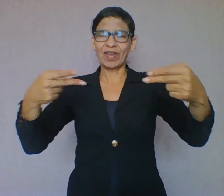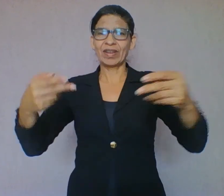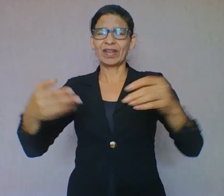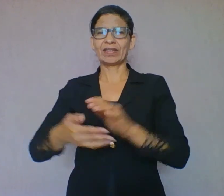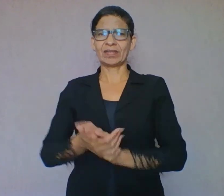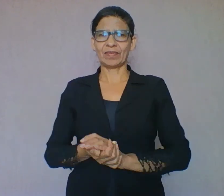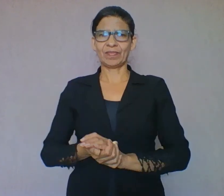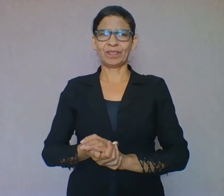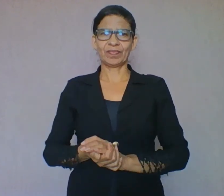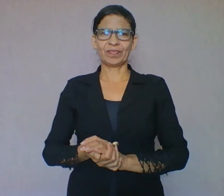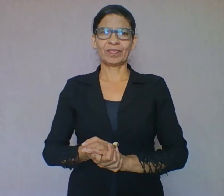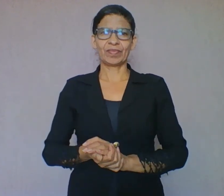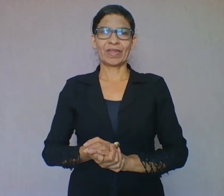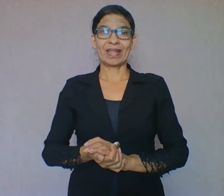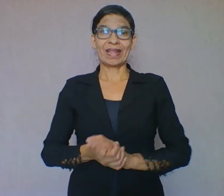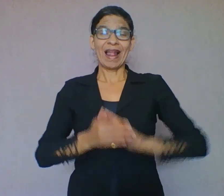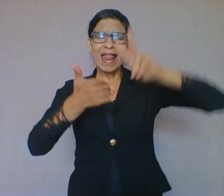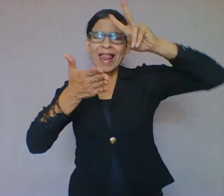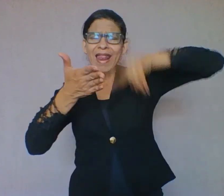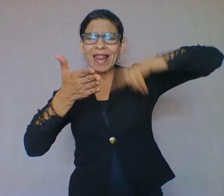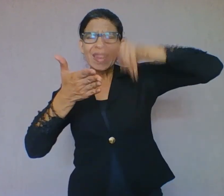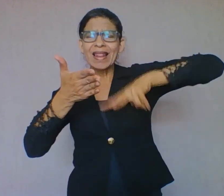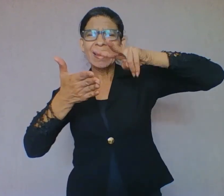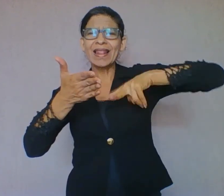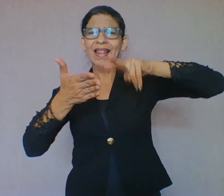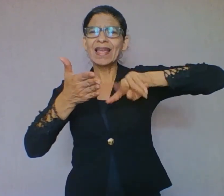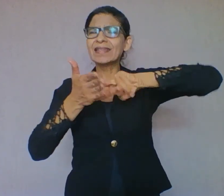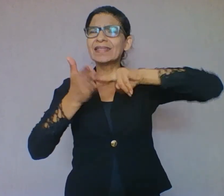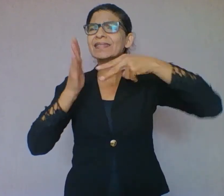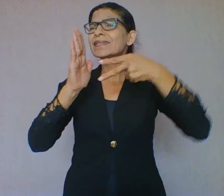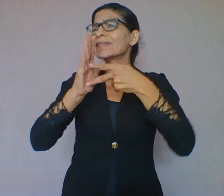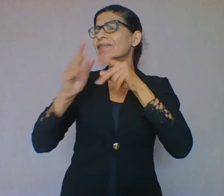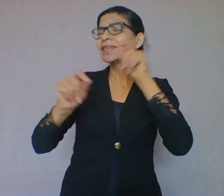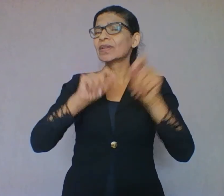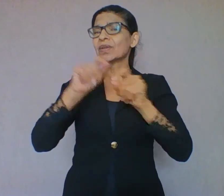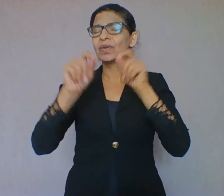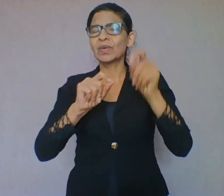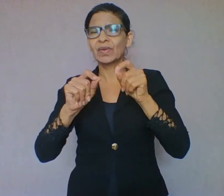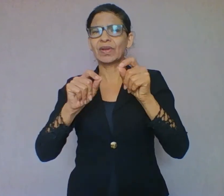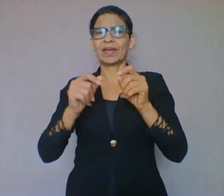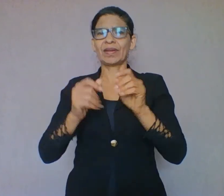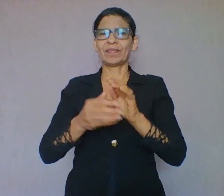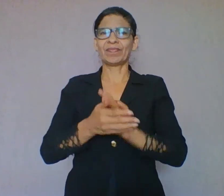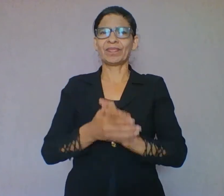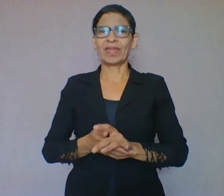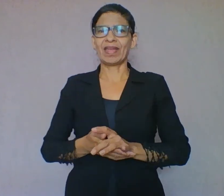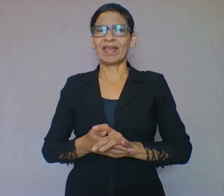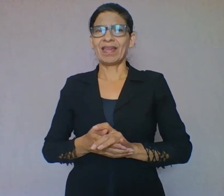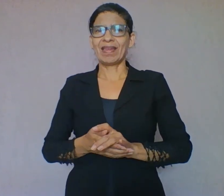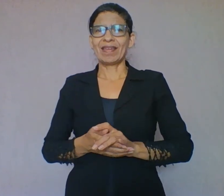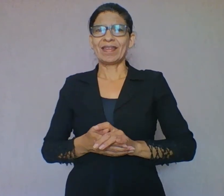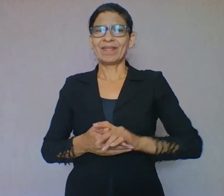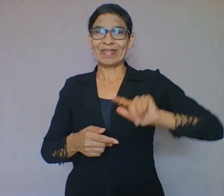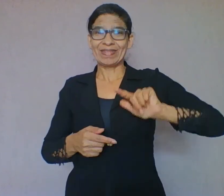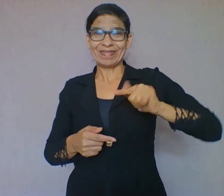decodificar, interpretar, conhecer. E para que o processo de leitura se dê